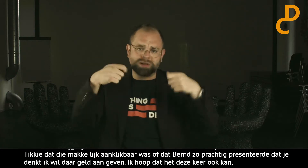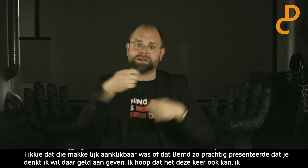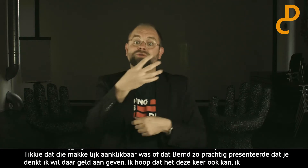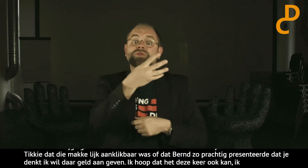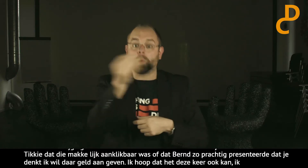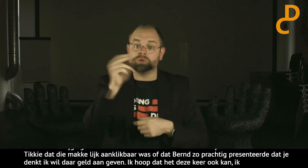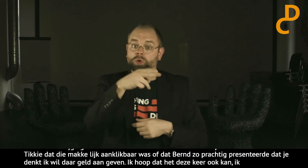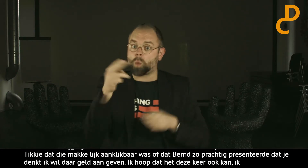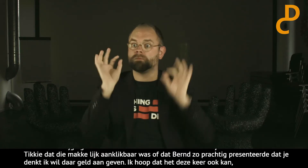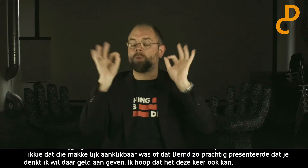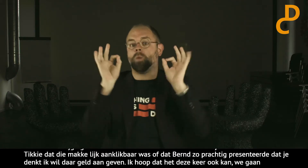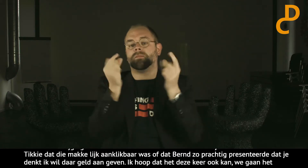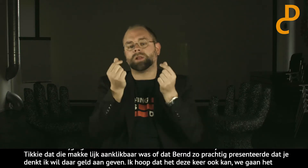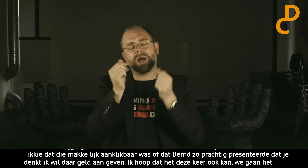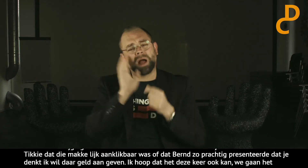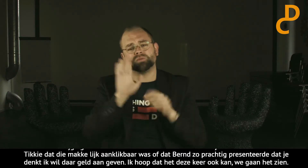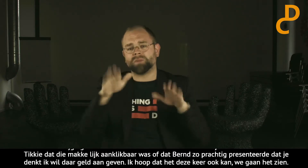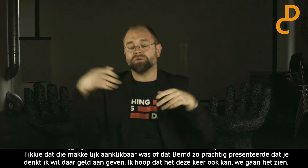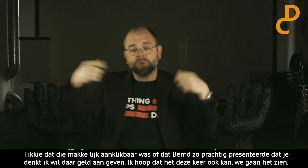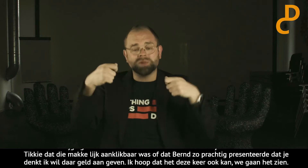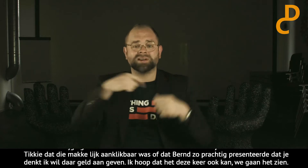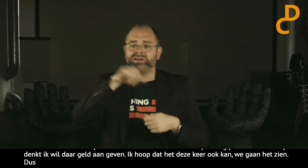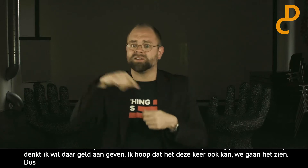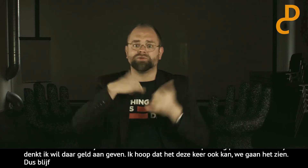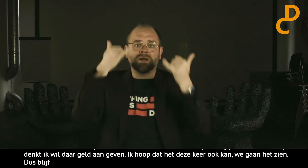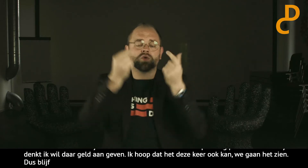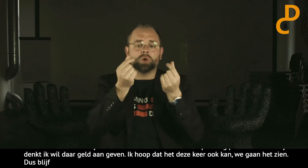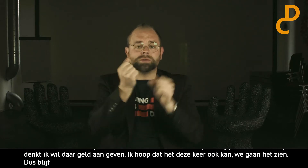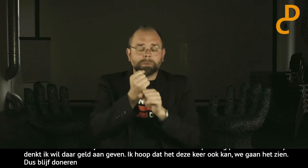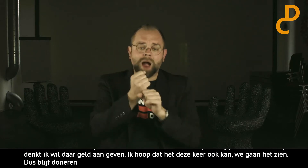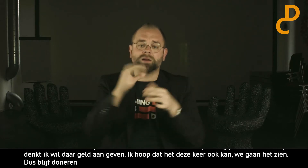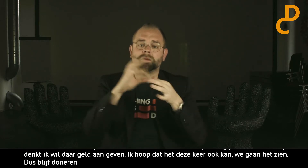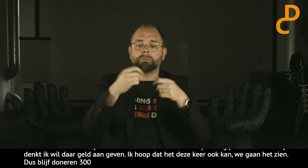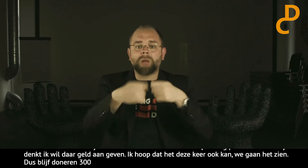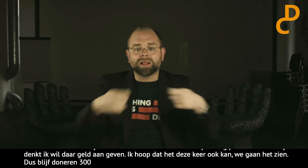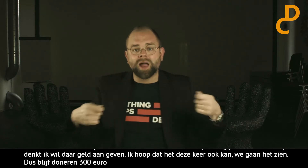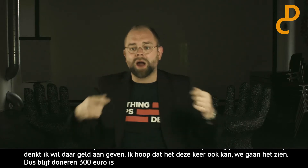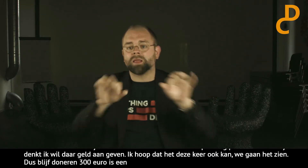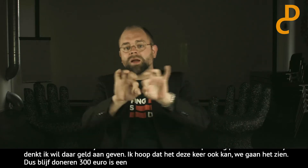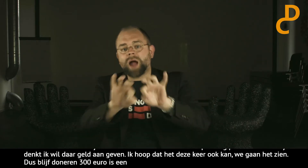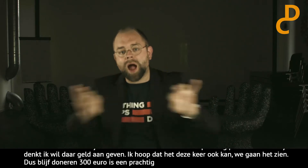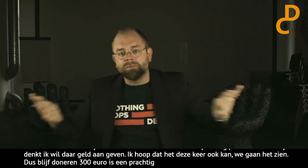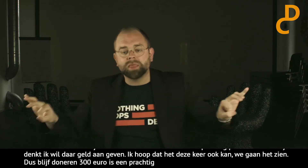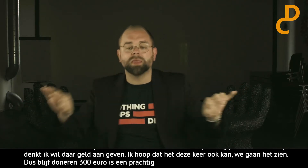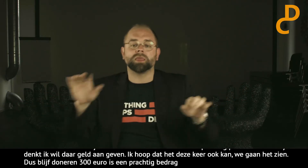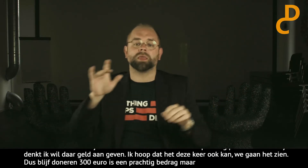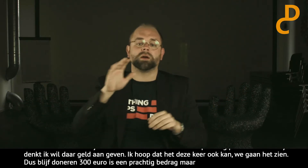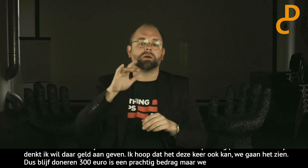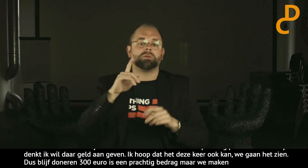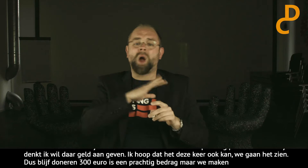Nou dus blijf alsjeblieft doneren. 300 euro is een prachtig bedrag. Maar we maken veel kosten qua materiaal, kabels,